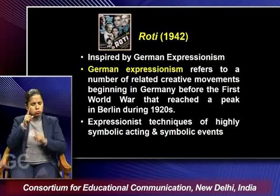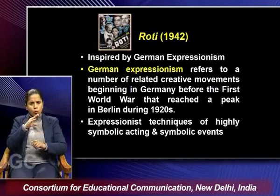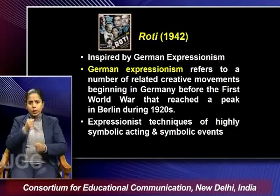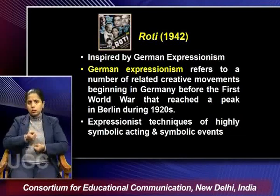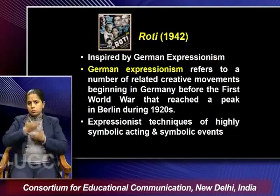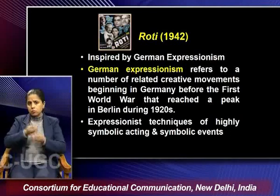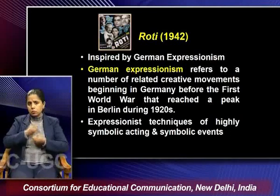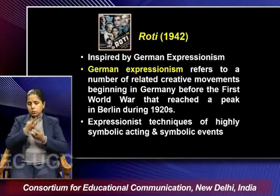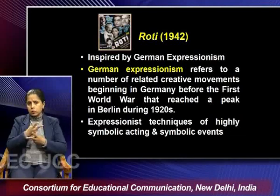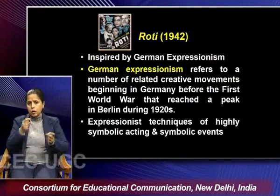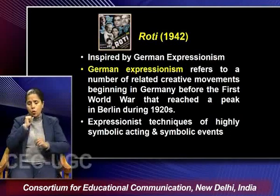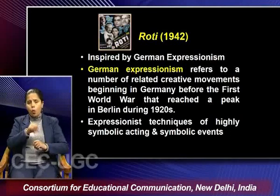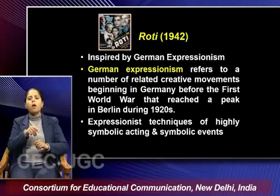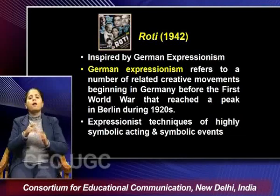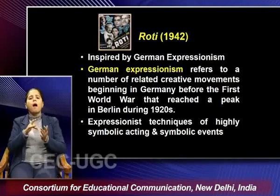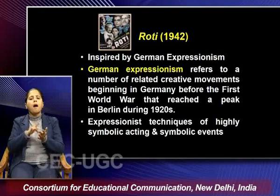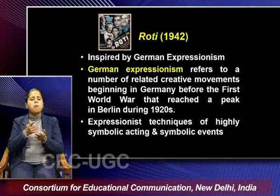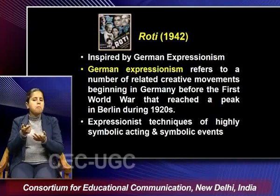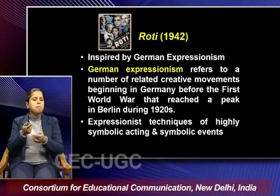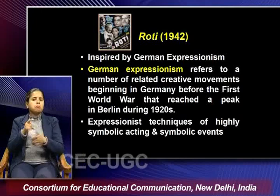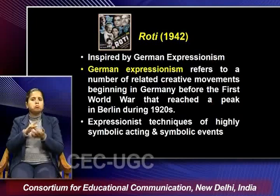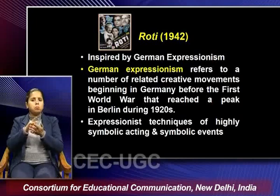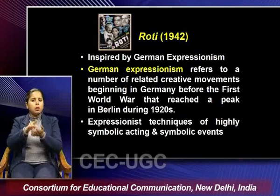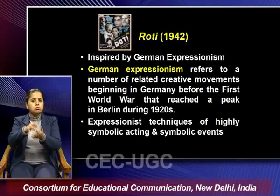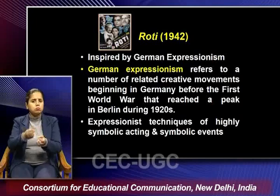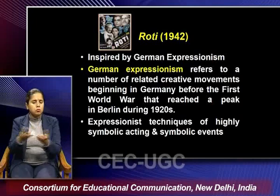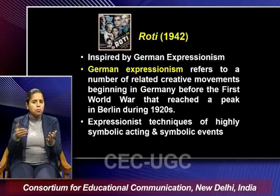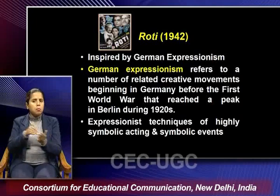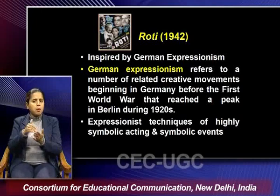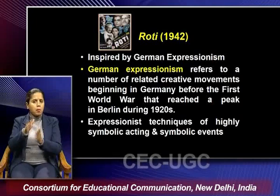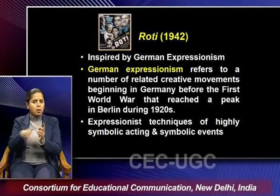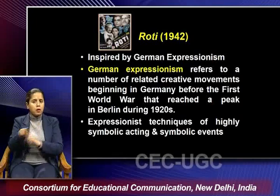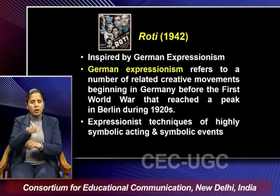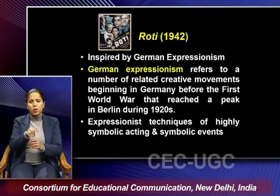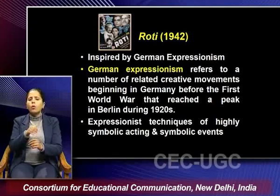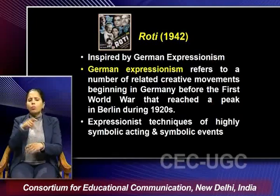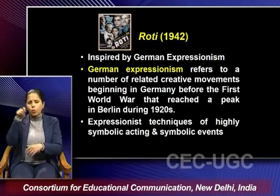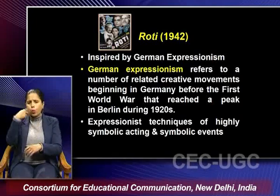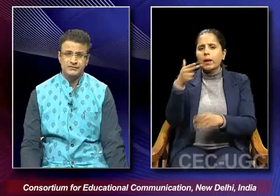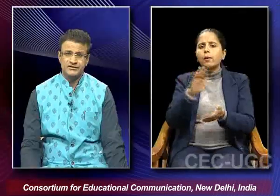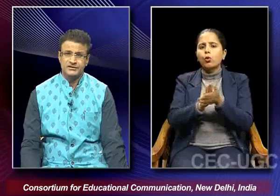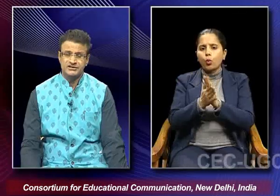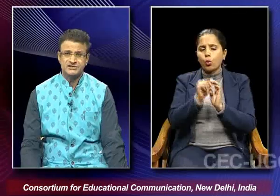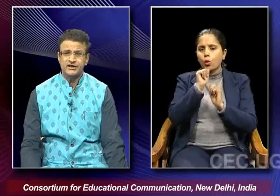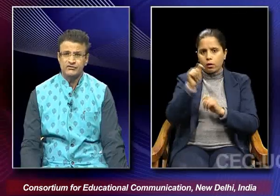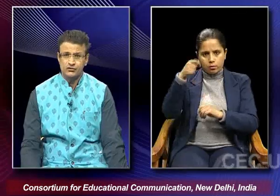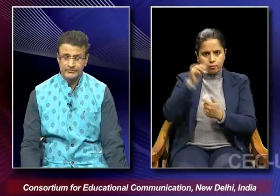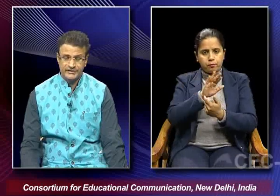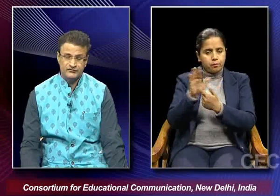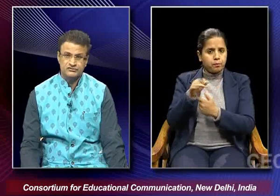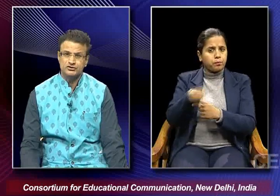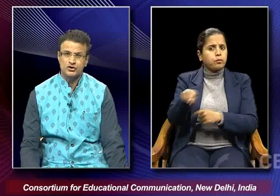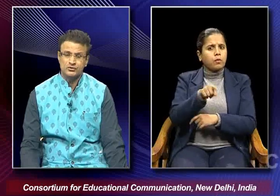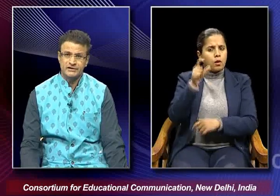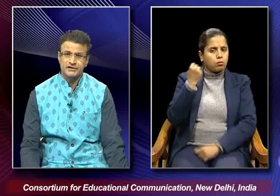and the symbolic events so this film roti was concerned with this kind of a movement